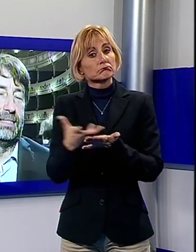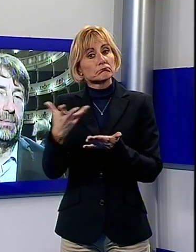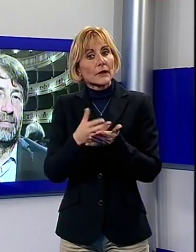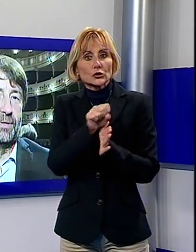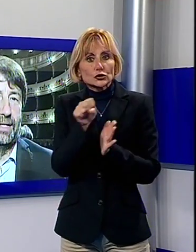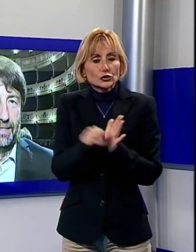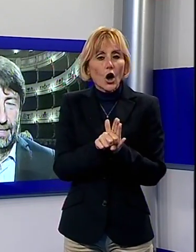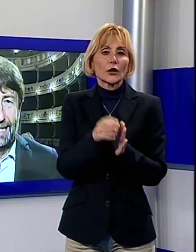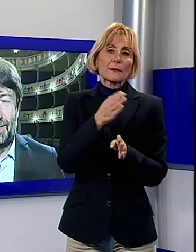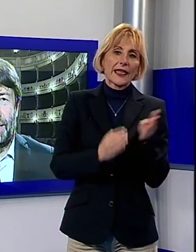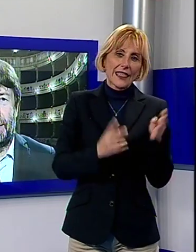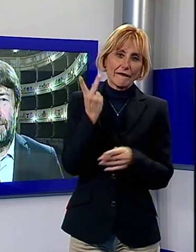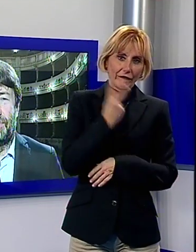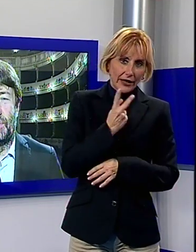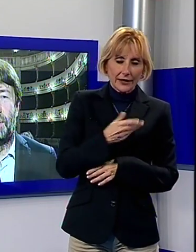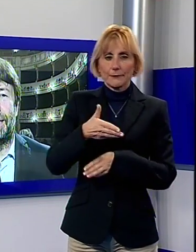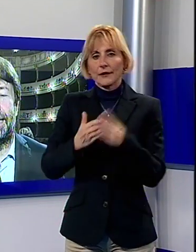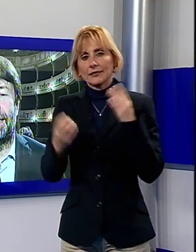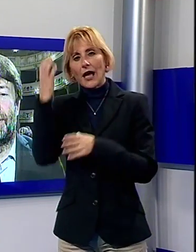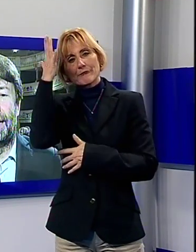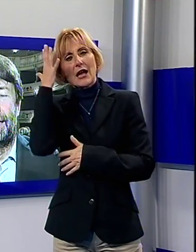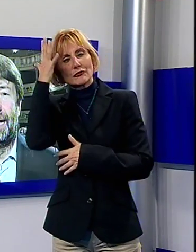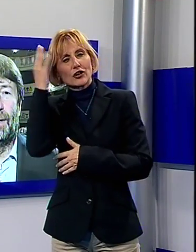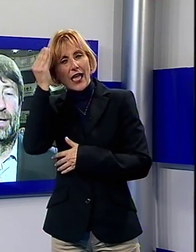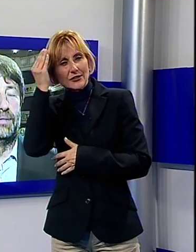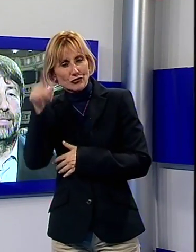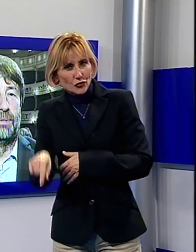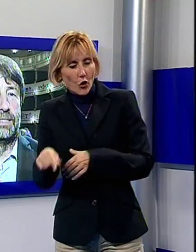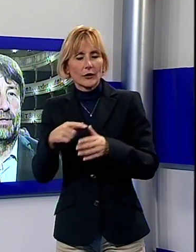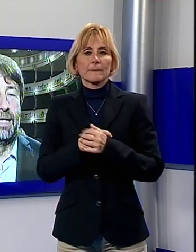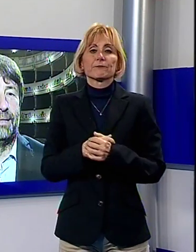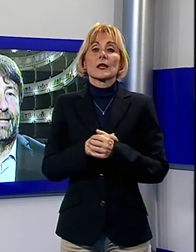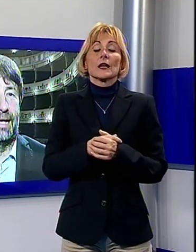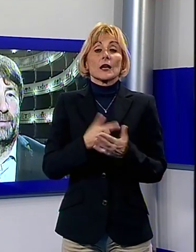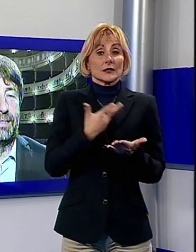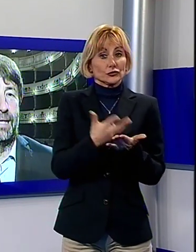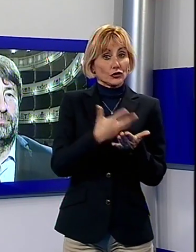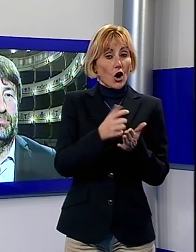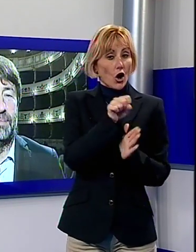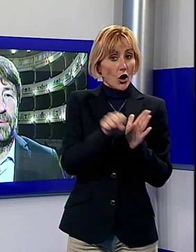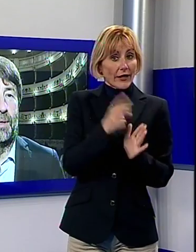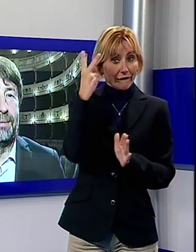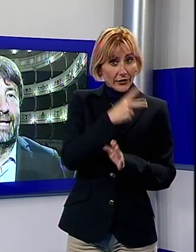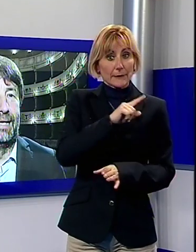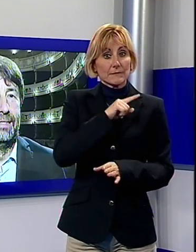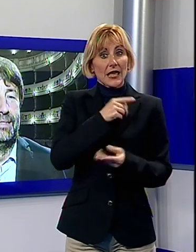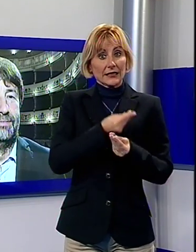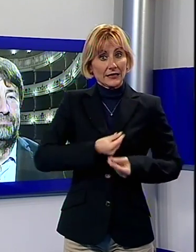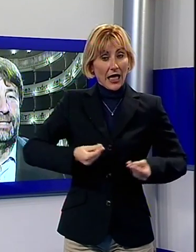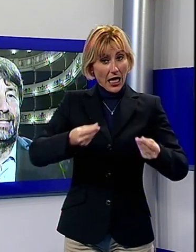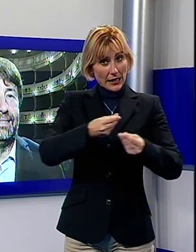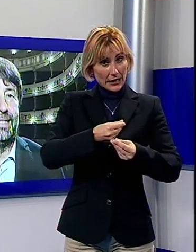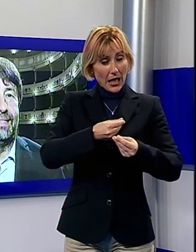vere, insieme a storie di frutto d'immaginazione e ho raccontato molte storie della mia terra, che è una terra a pianura padana,